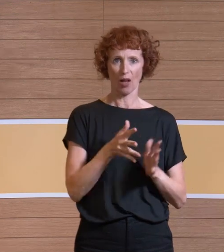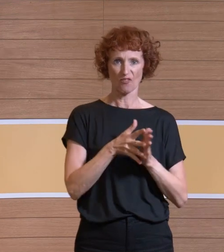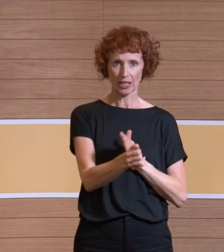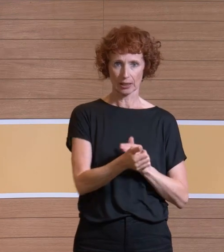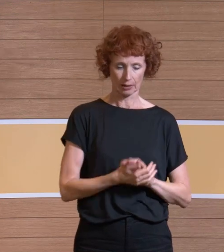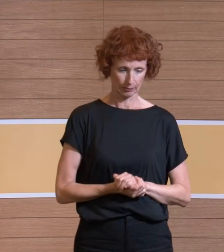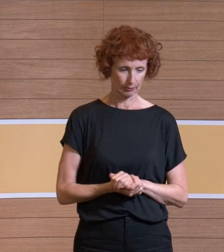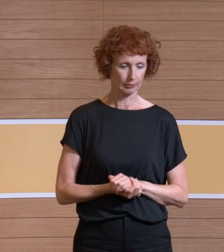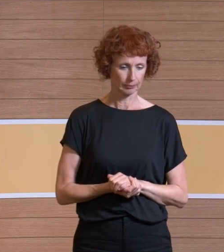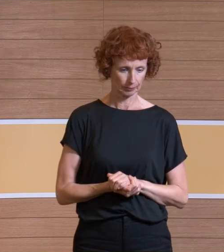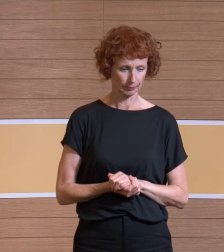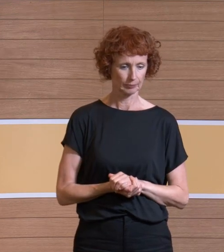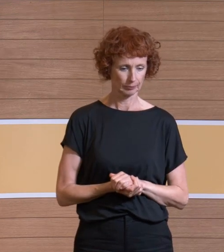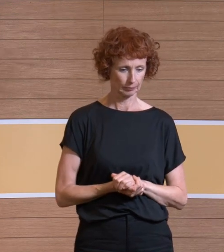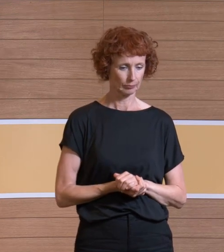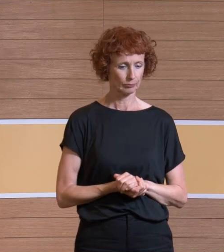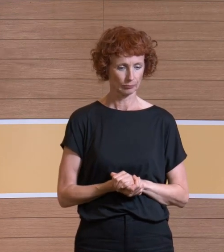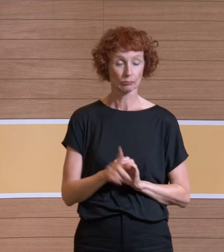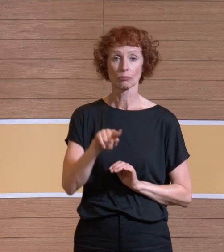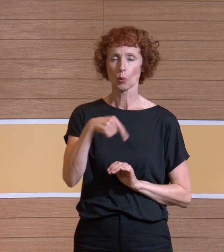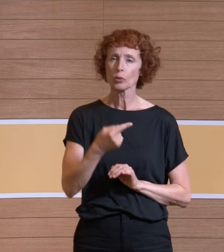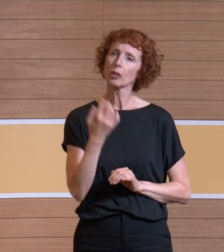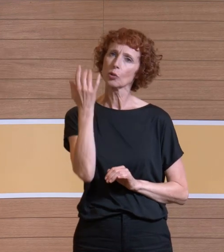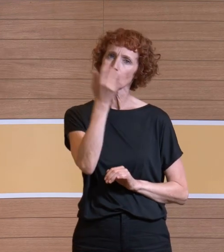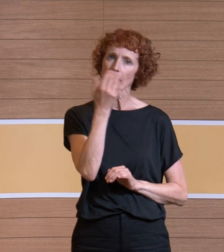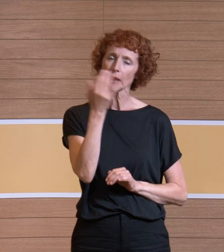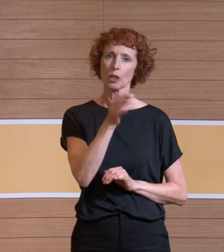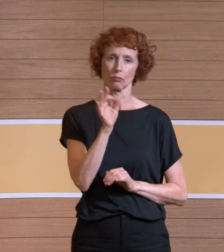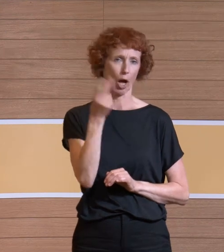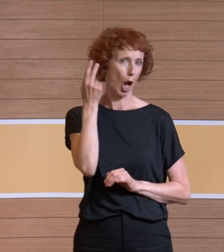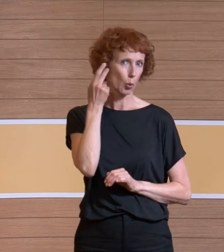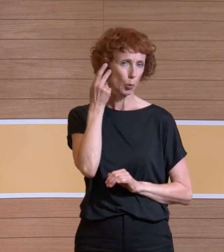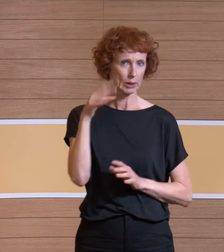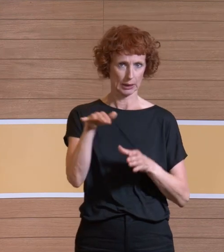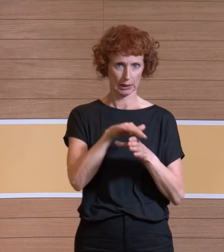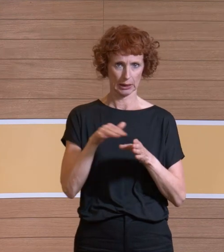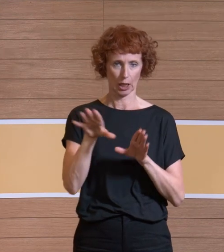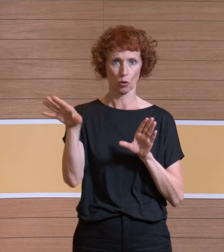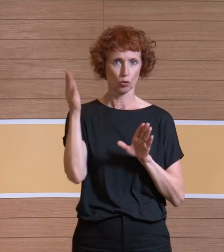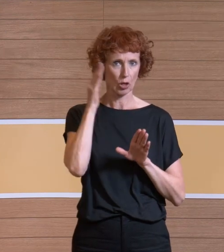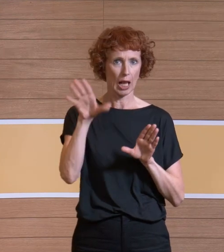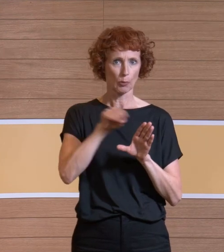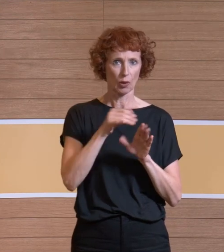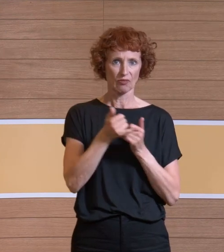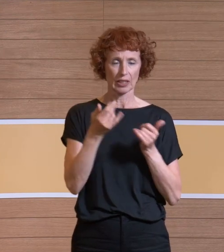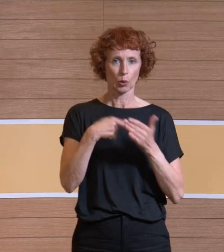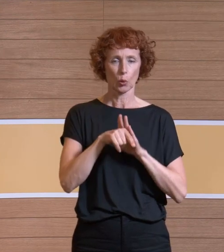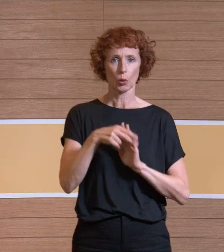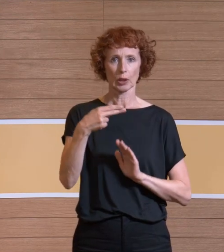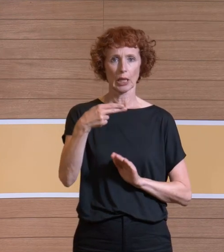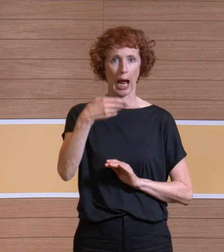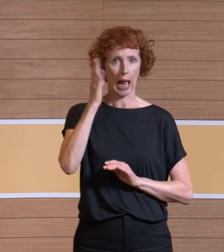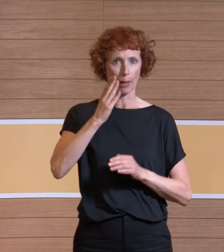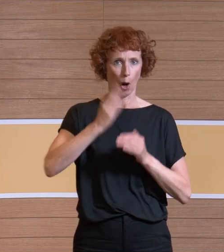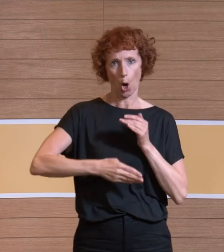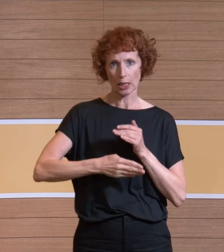Grundlagen, die wir eingesetzt haben. Und wir haben uns überlegt, in der Akustik ist es üblich, Schall zu absorbieren durch sogenannte Helmholtz-Resonatoren. Die kennen